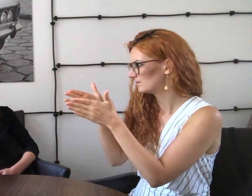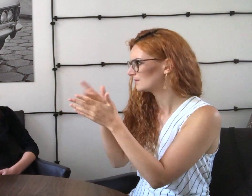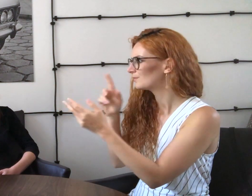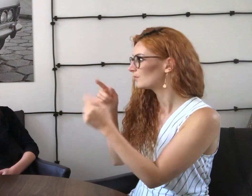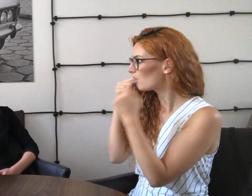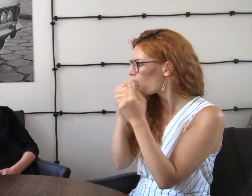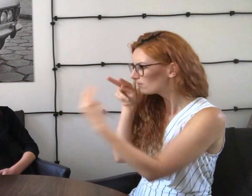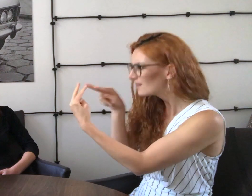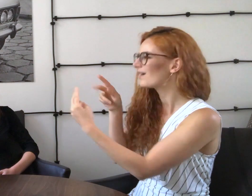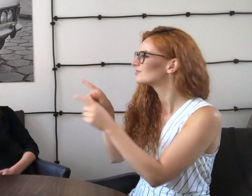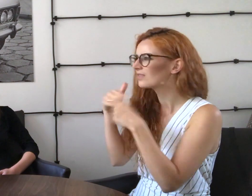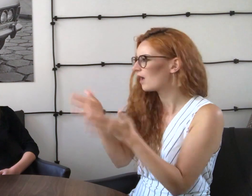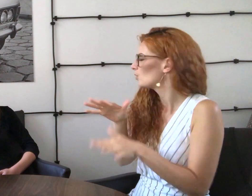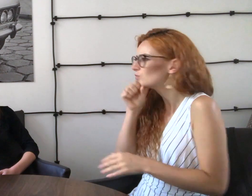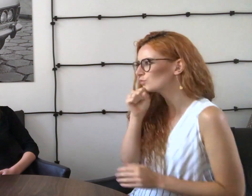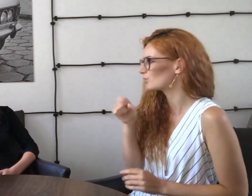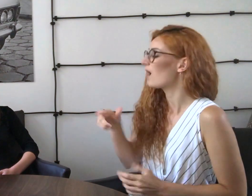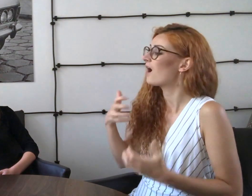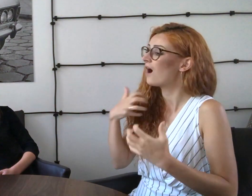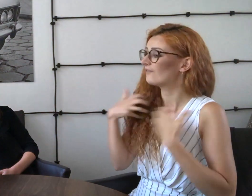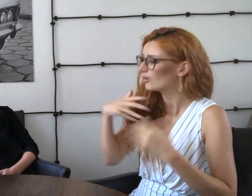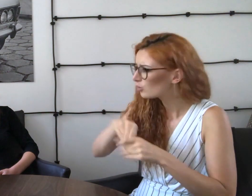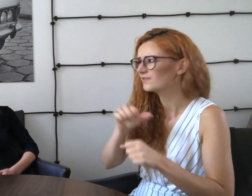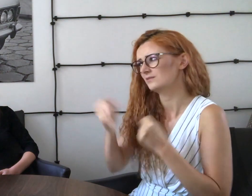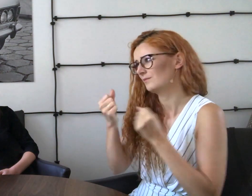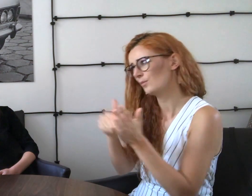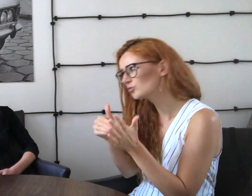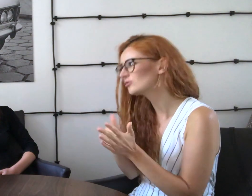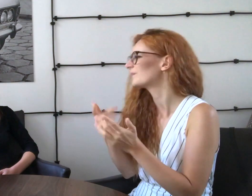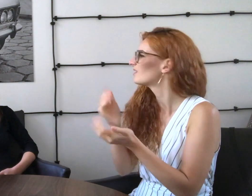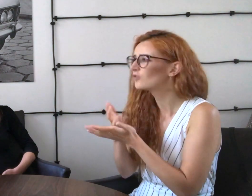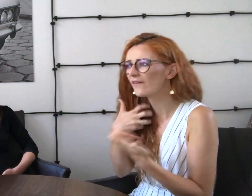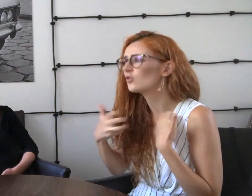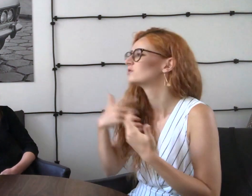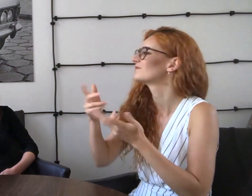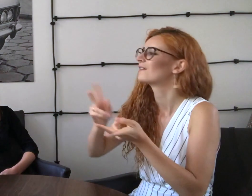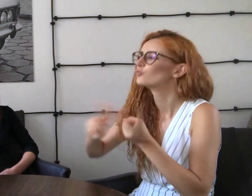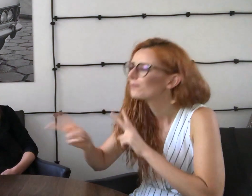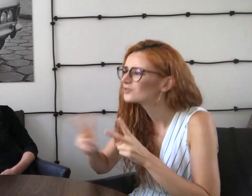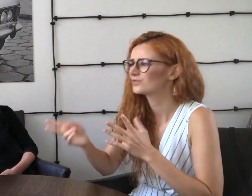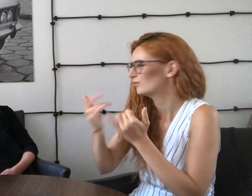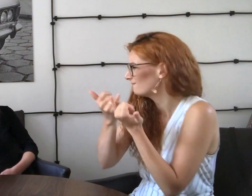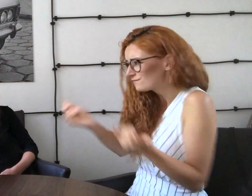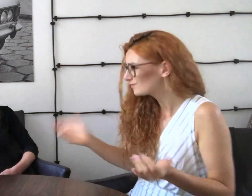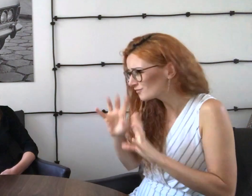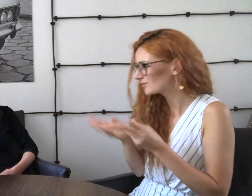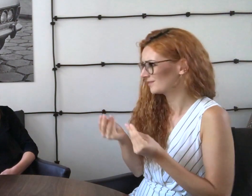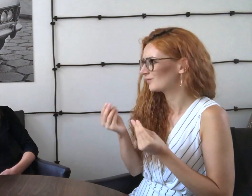jest bardzo ważna. To daje bardzo dużo. W aktorstwie jest bardzo potrzebne. Nie tylko w aktorstwie, też w tłumaczeniach,